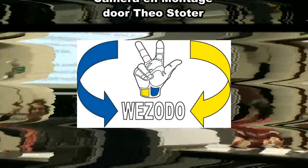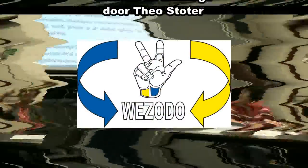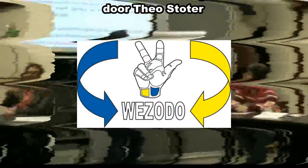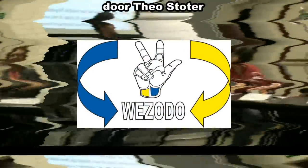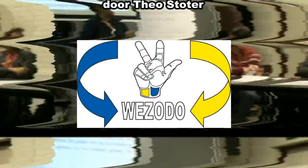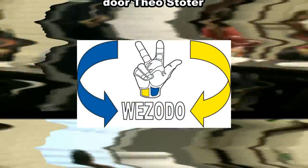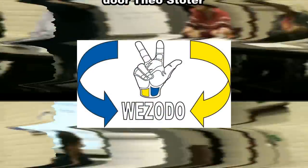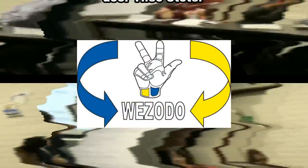Ja. Ja. Ja. Ja. Ja. Ja. ***